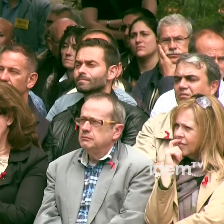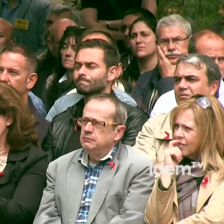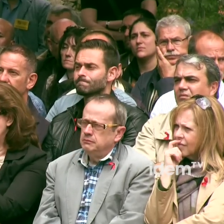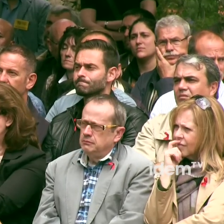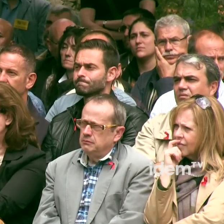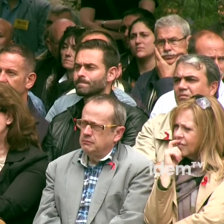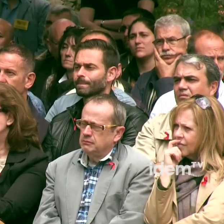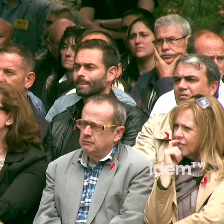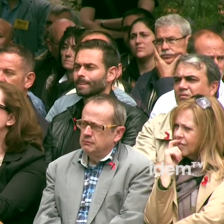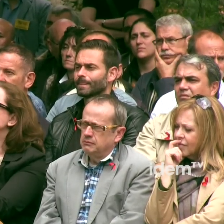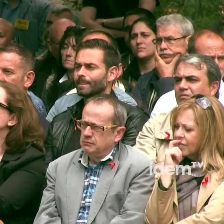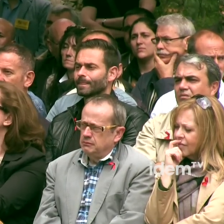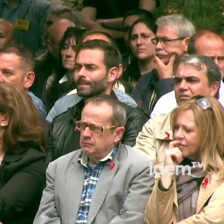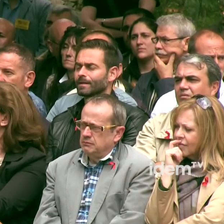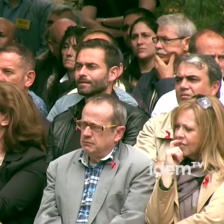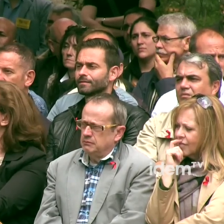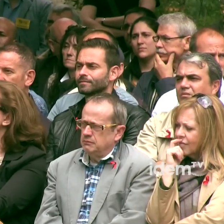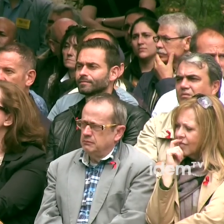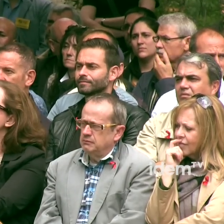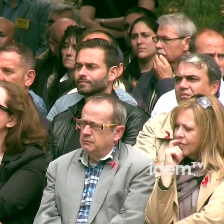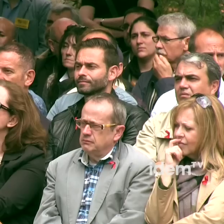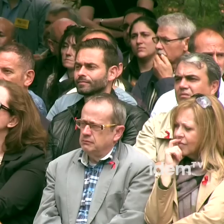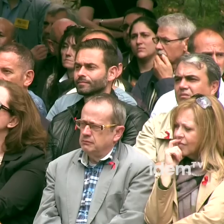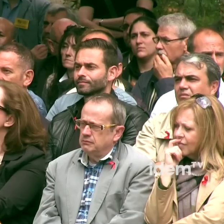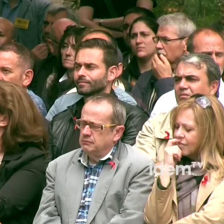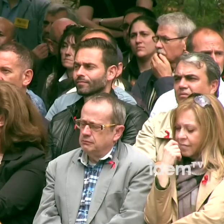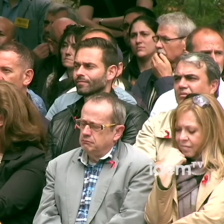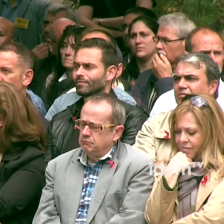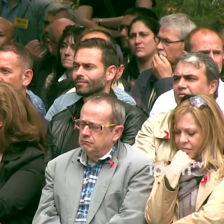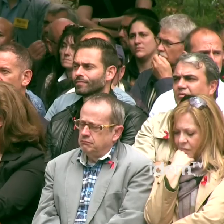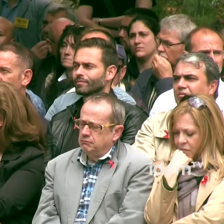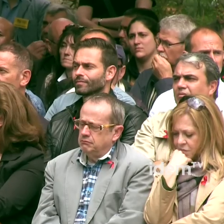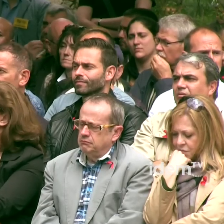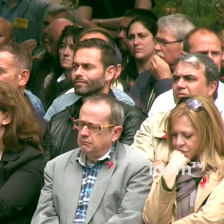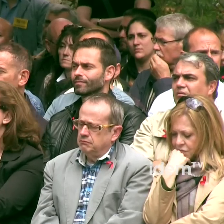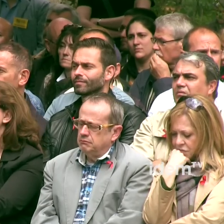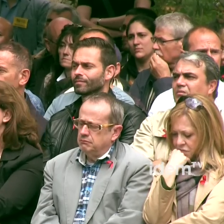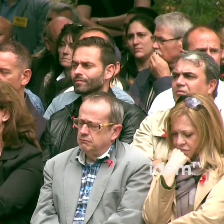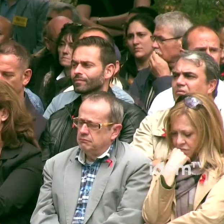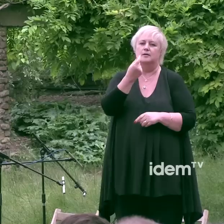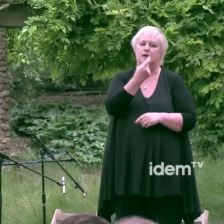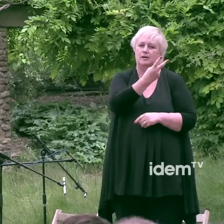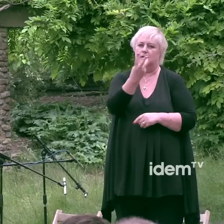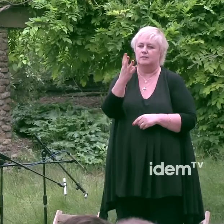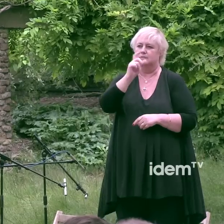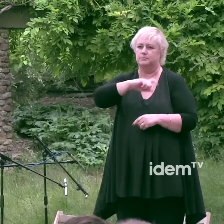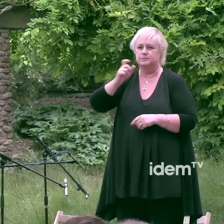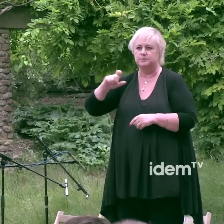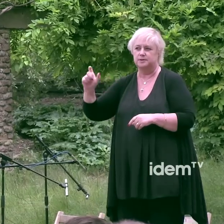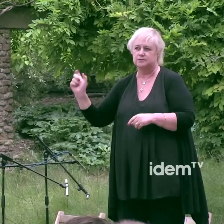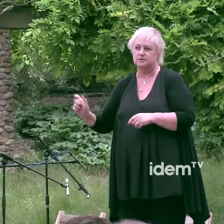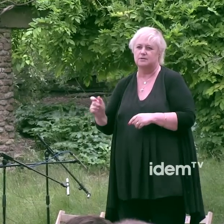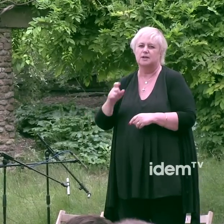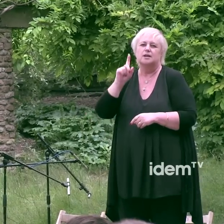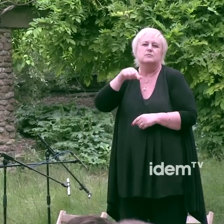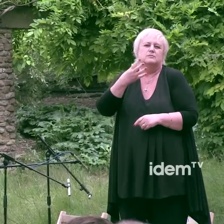Que el com que també hem viscut aquí on encara pesen impunament damunt les persones LGBT ignominioses